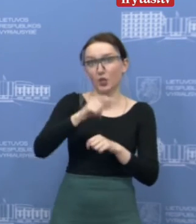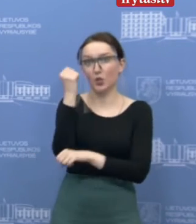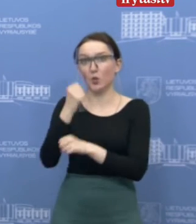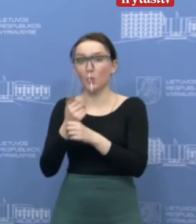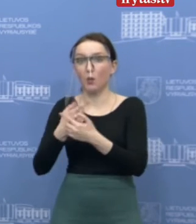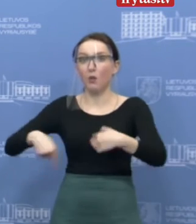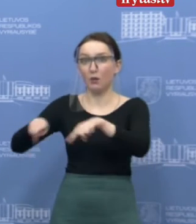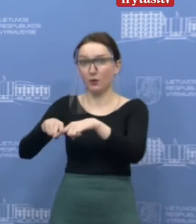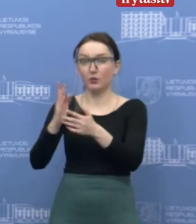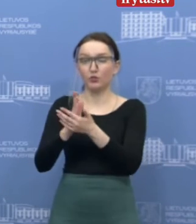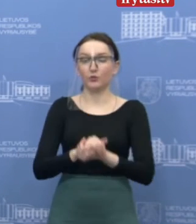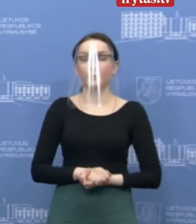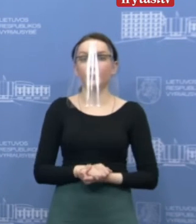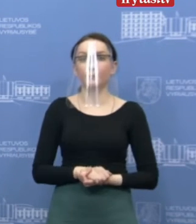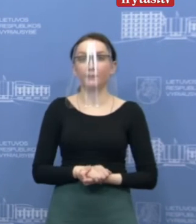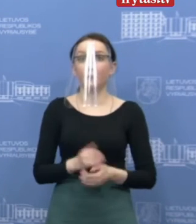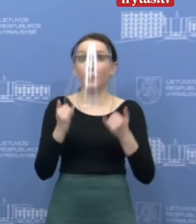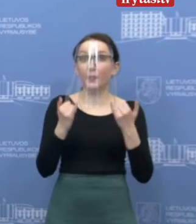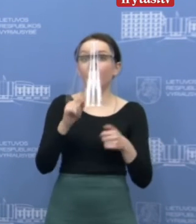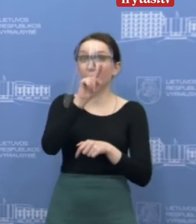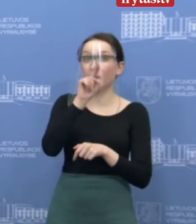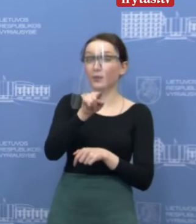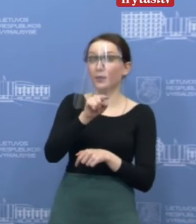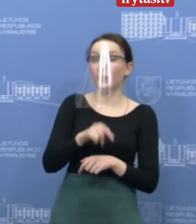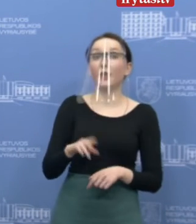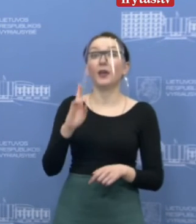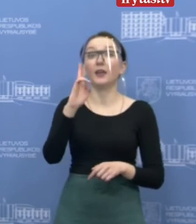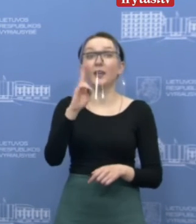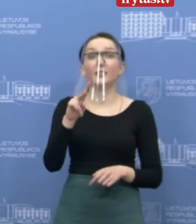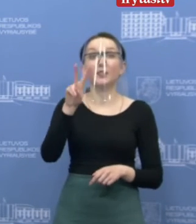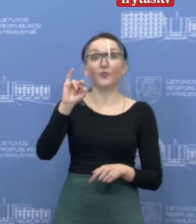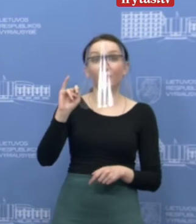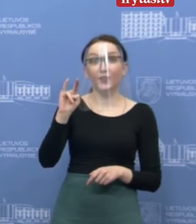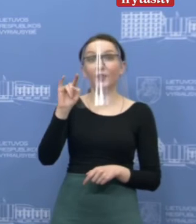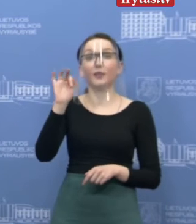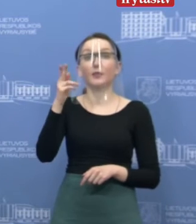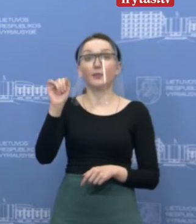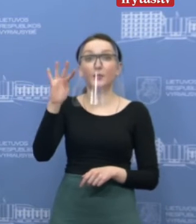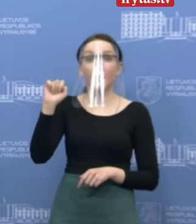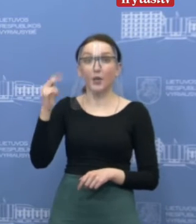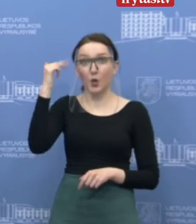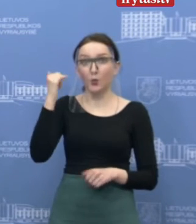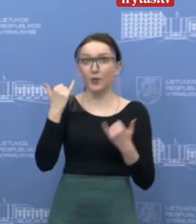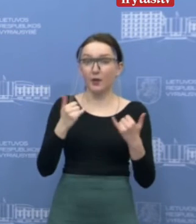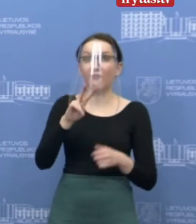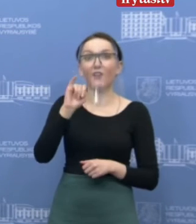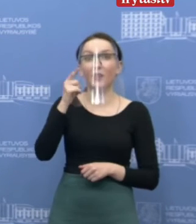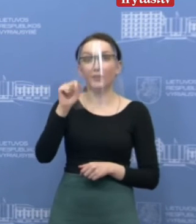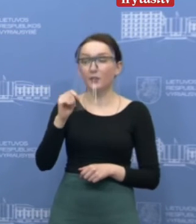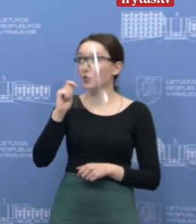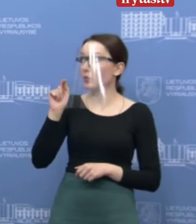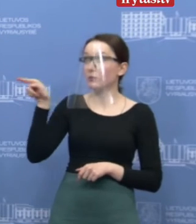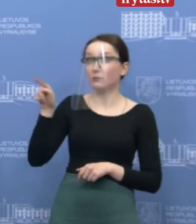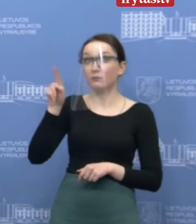savanoriai. Taip, dabar klausia, kas vyksta Kaune ir ruošiasi amvieno žinios. Prašau, Vaidė, jūsų